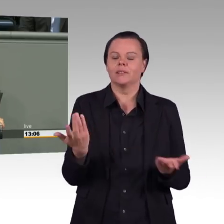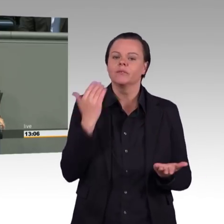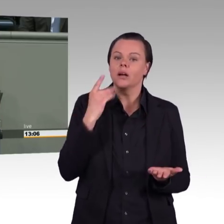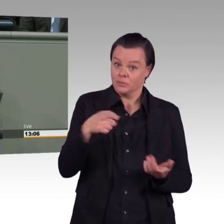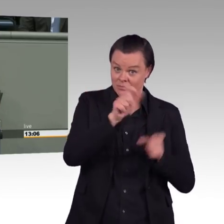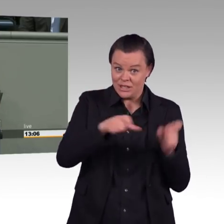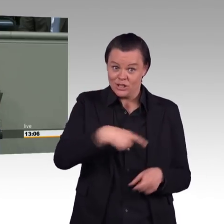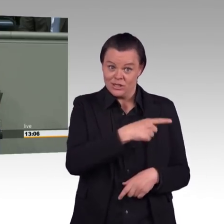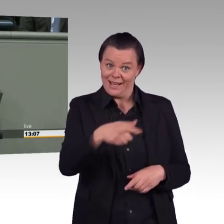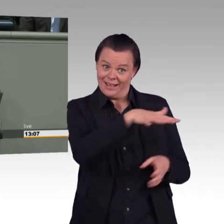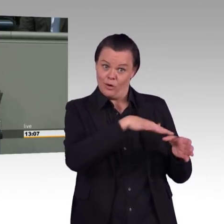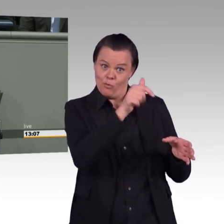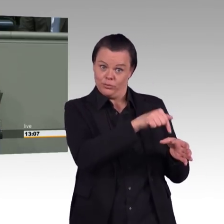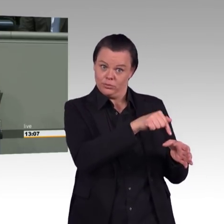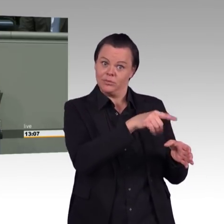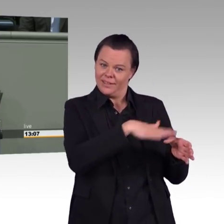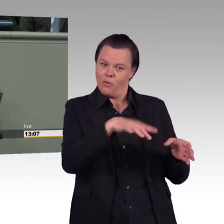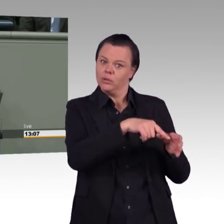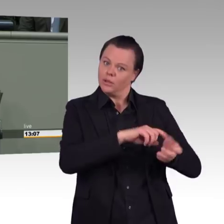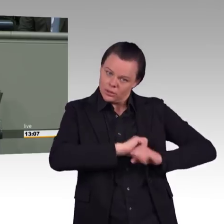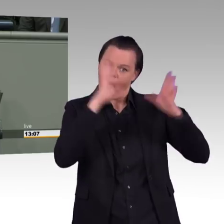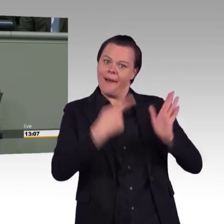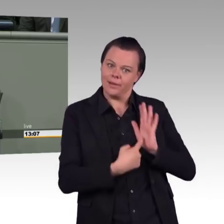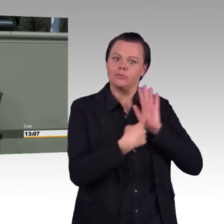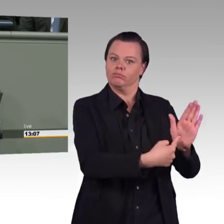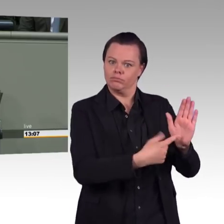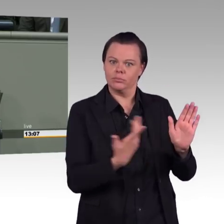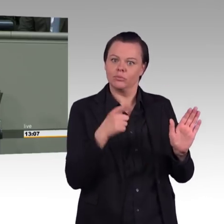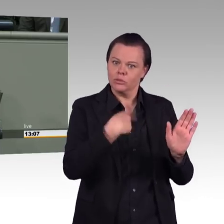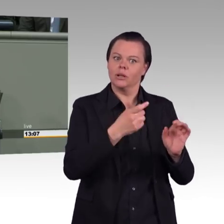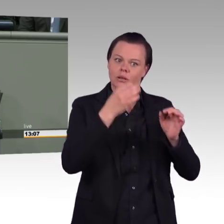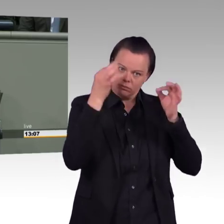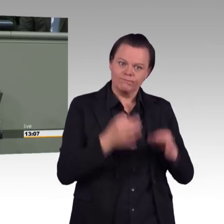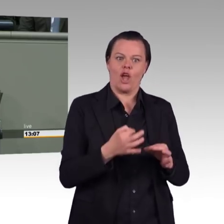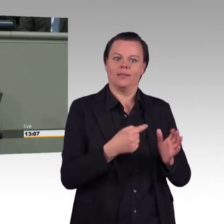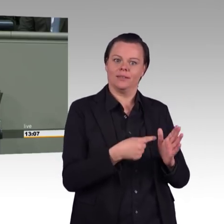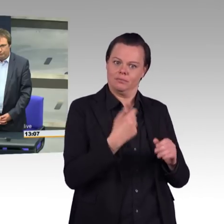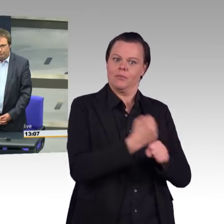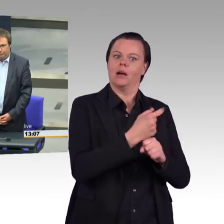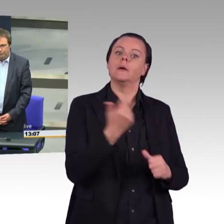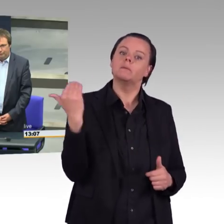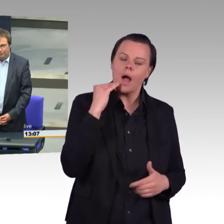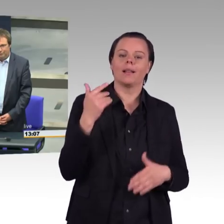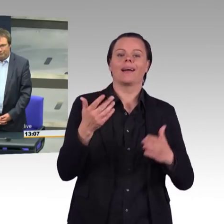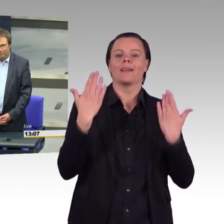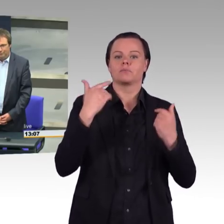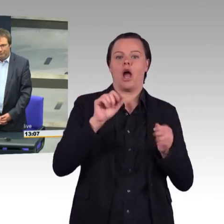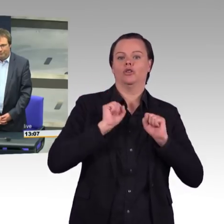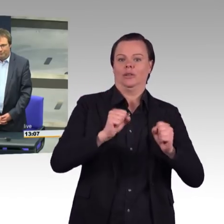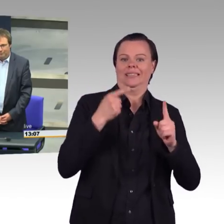Und ich sage noch mal, Sie picken sich ein ganz winziges Detail aus dem gesamten Kommissionsbericht heraus. Und Sie wissen